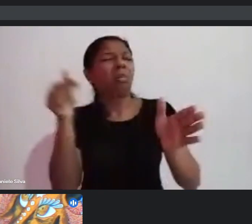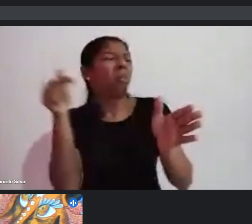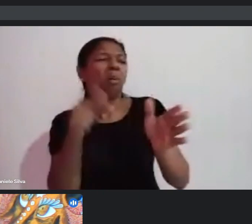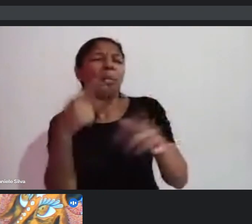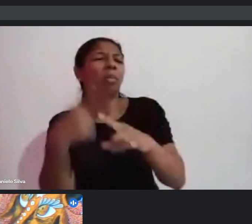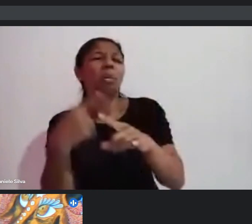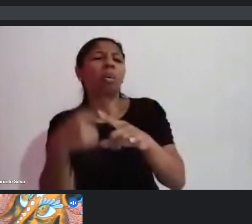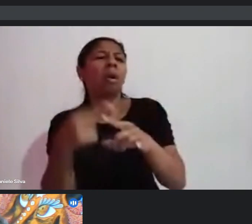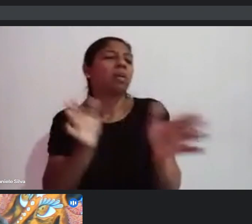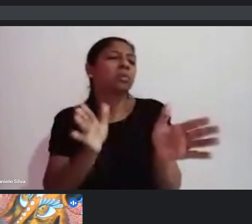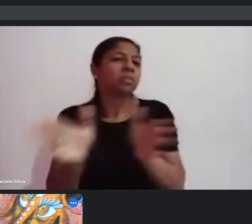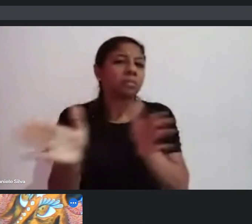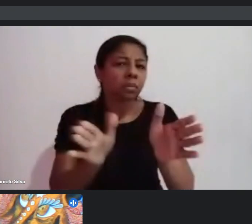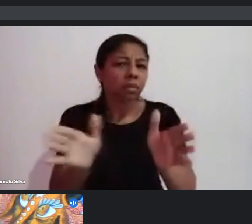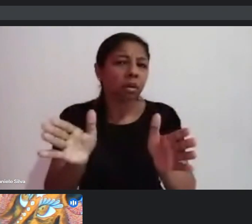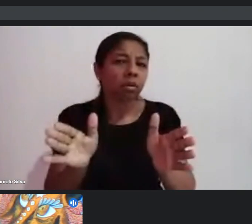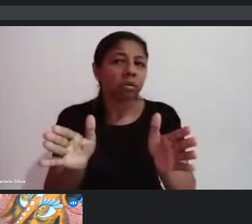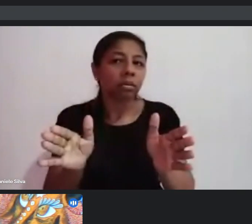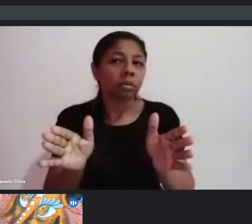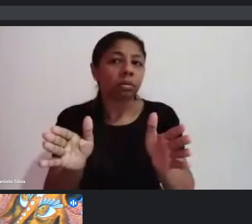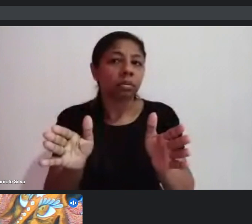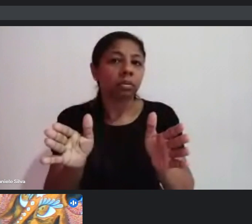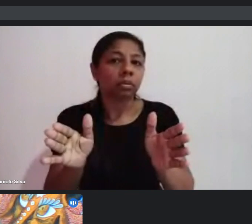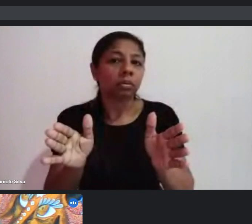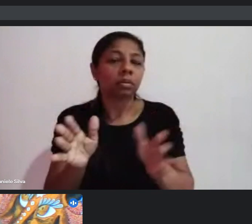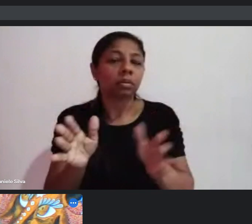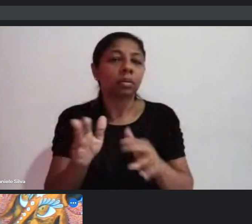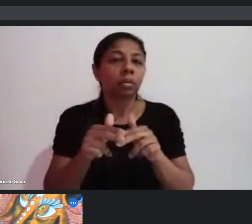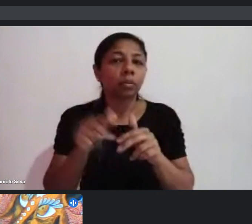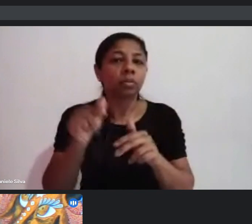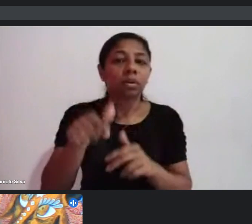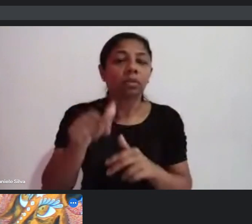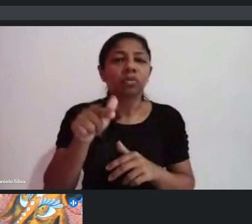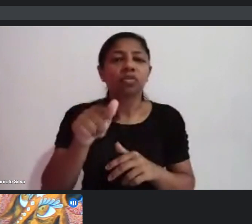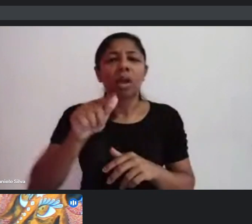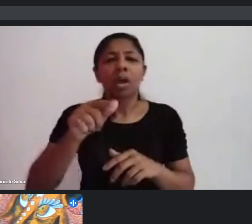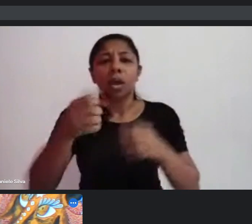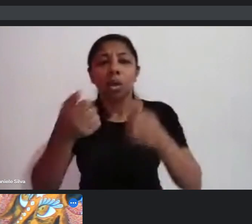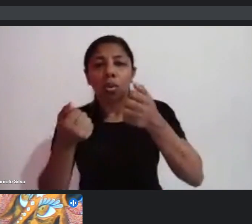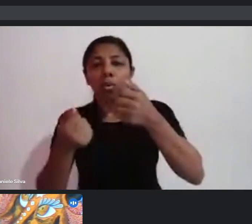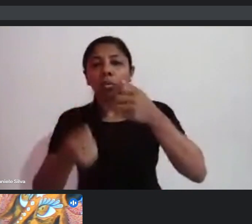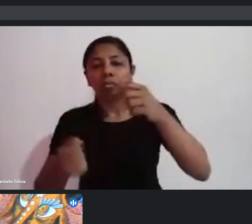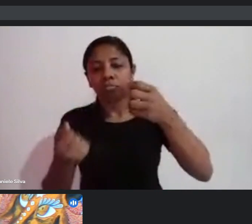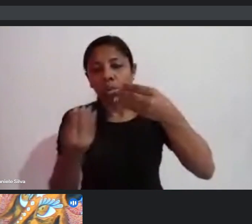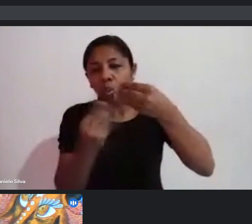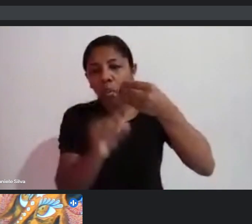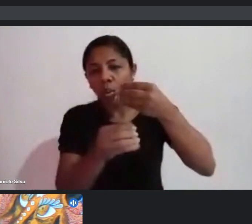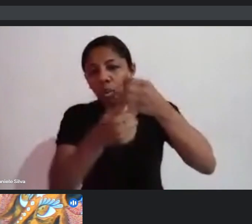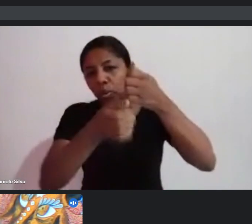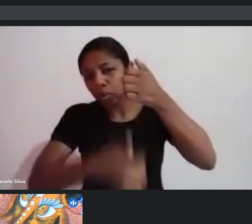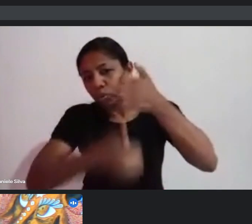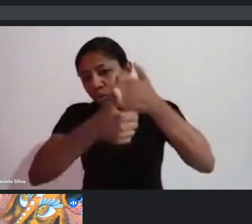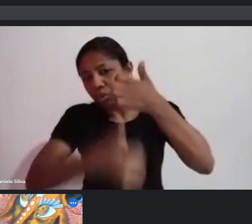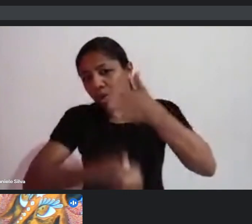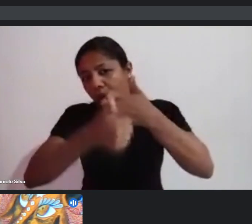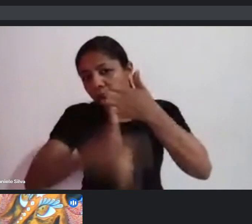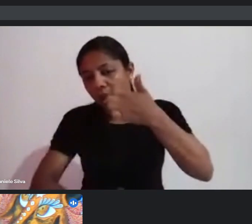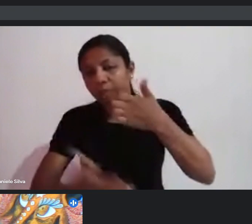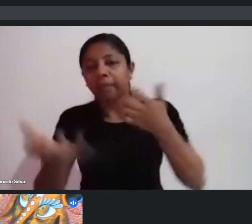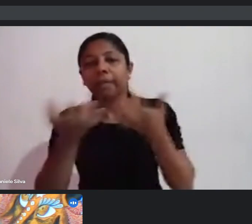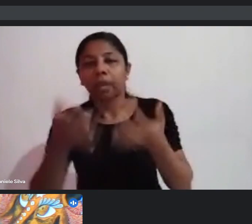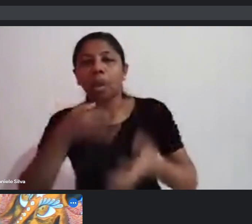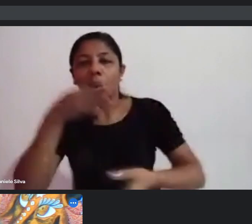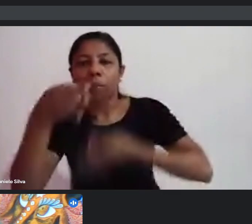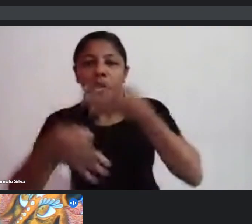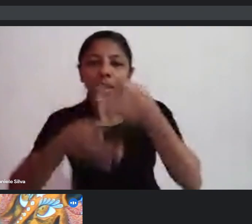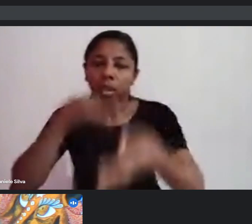Inclusive, não sei se o pessoal aí do gabinete já colocou no chat, que para quem quiser fazer um comentário, uma sugestão